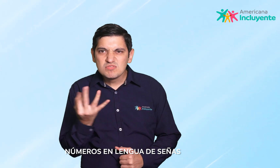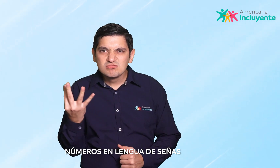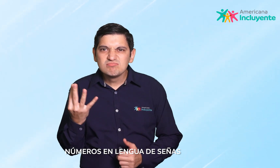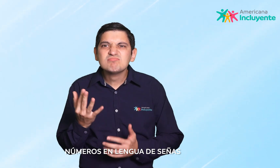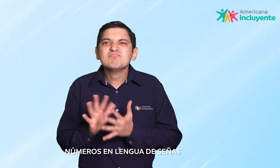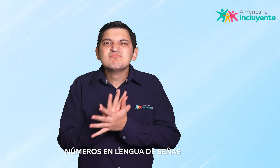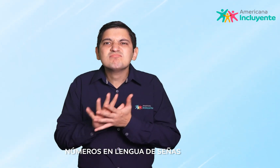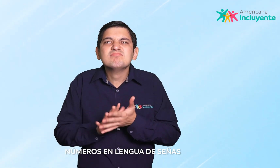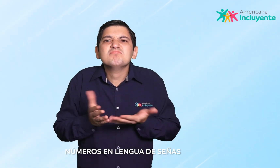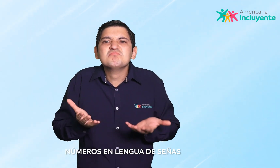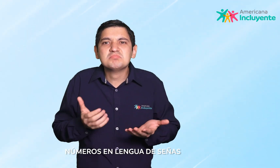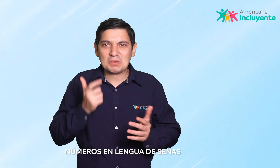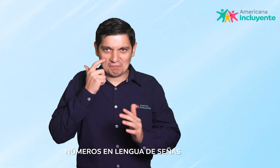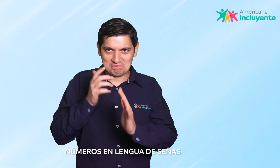Número en lengua de señas